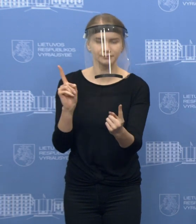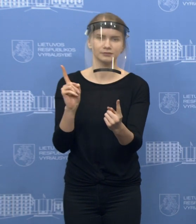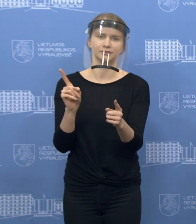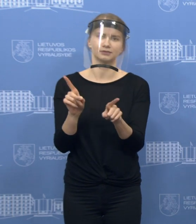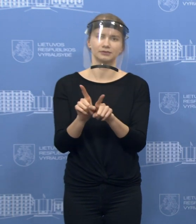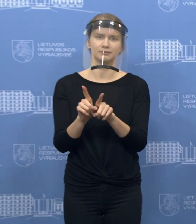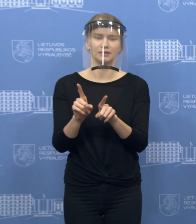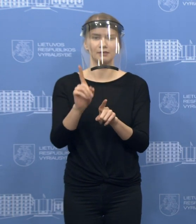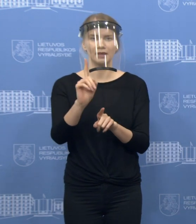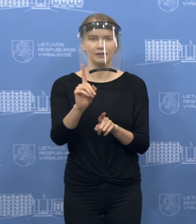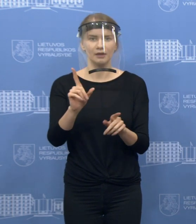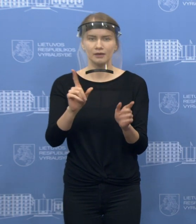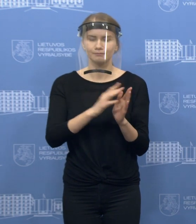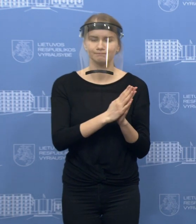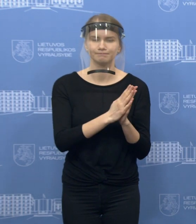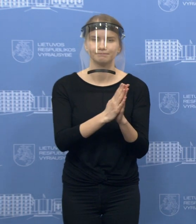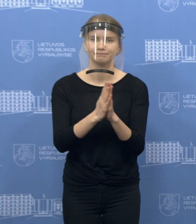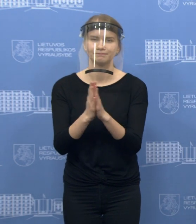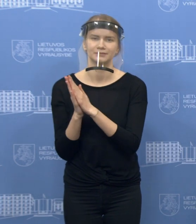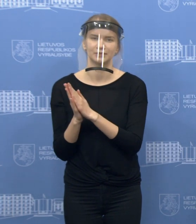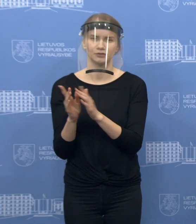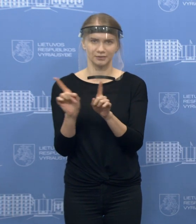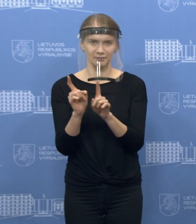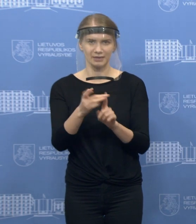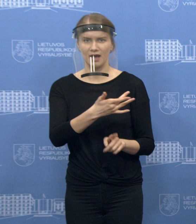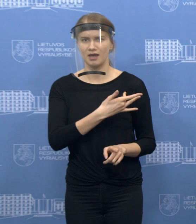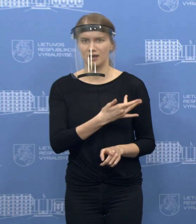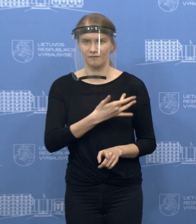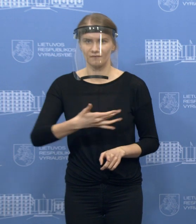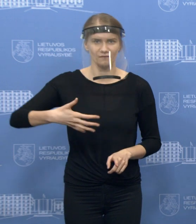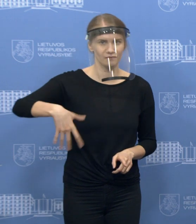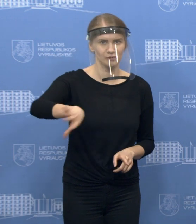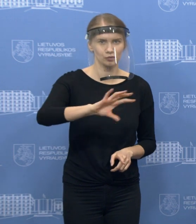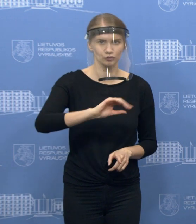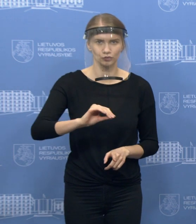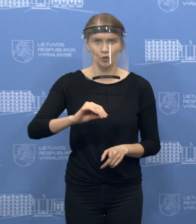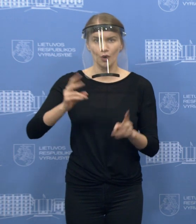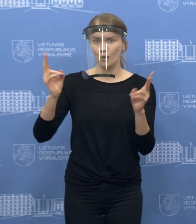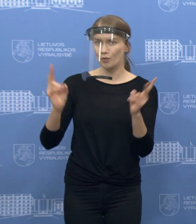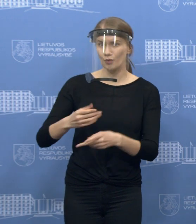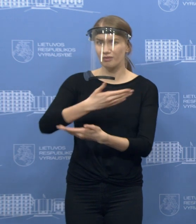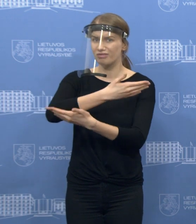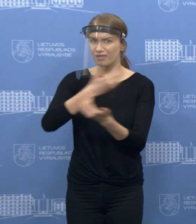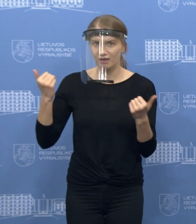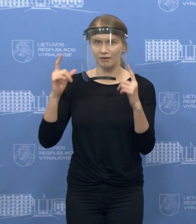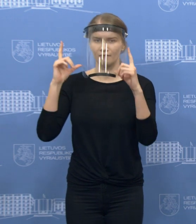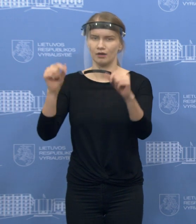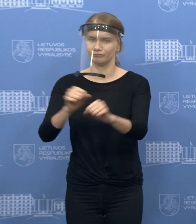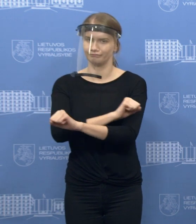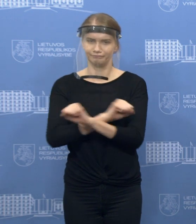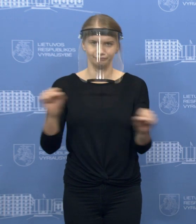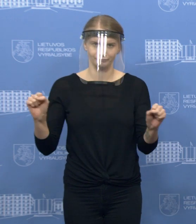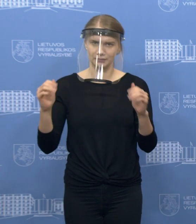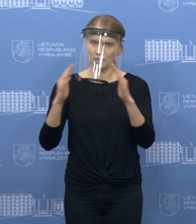Tačiau yra primyktinis prašymas ir reikalavimas nevykti be būtino reikalingumo, bet tų išimčių matytų